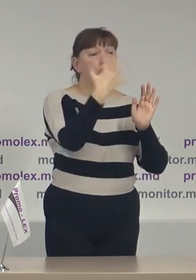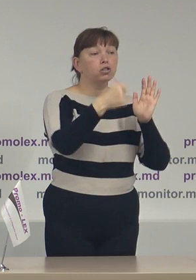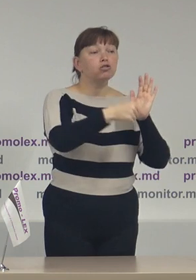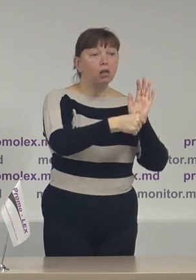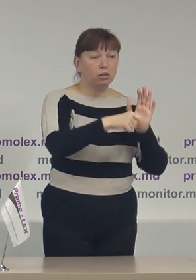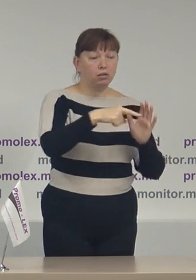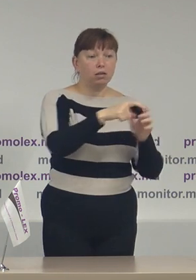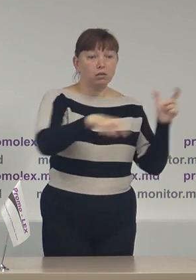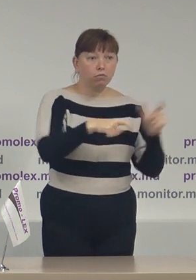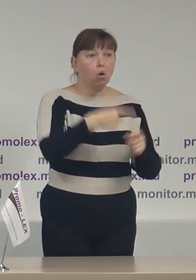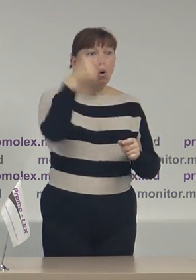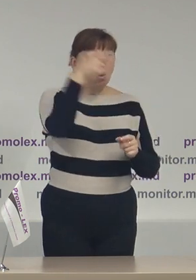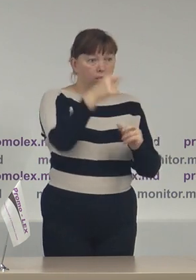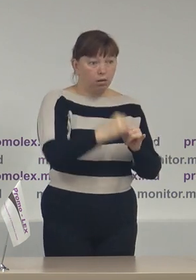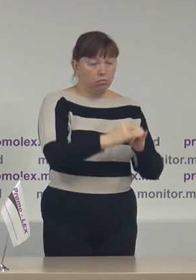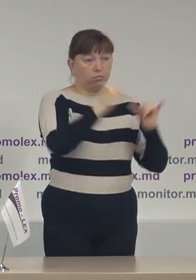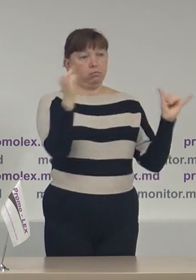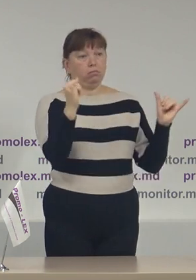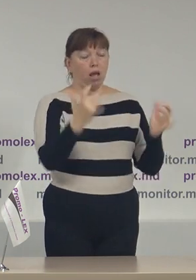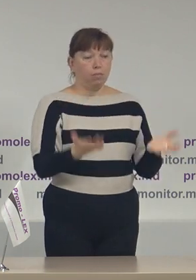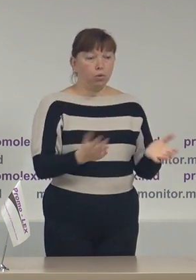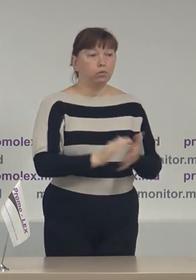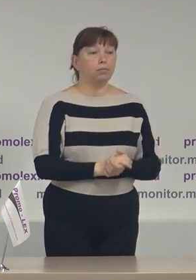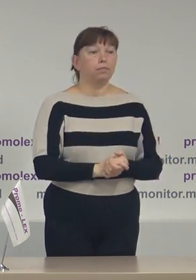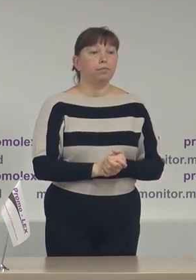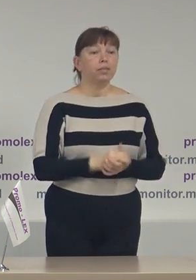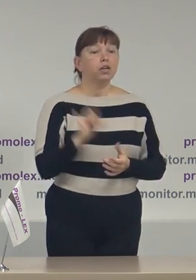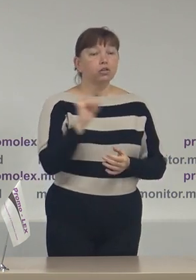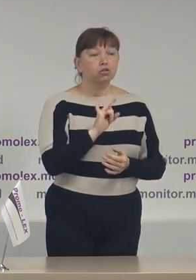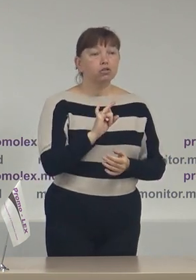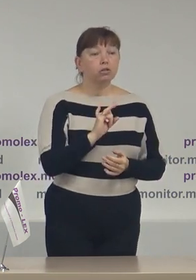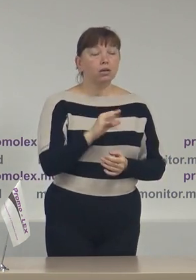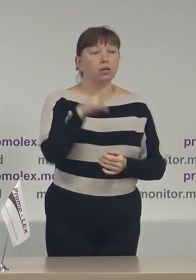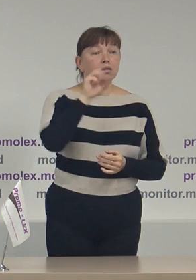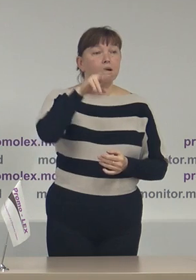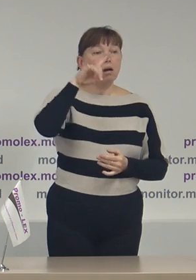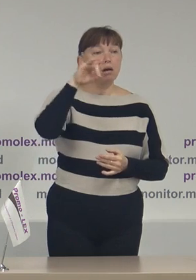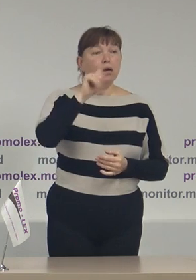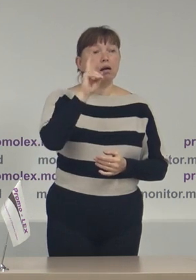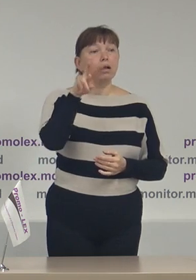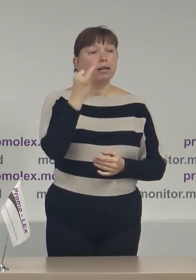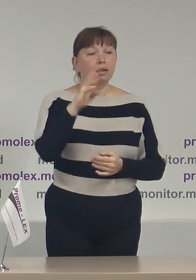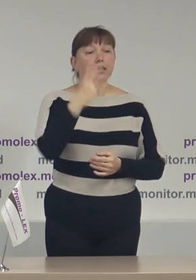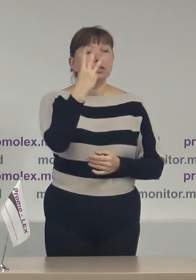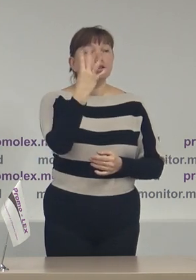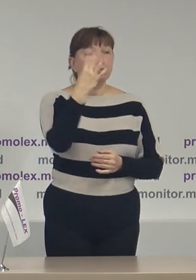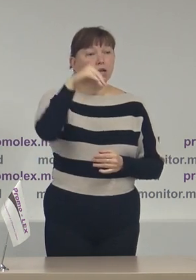buletini de vot adică cu 1.000 de buletini de vot mai mult și Taraclia 34